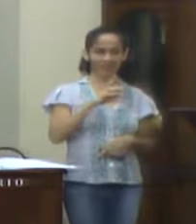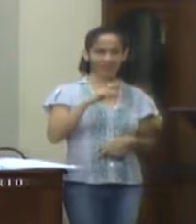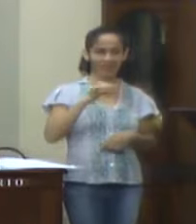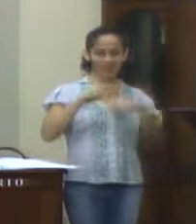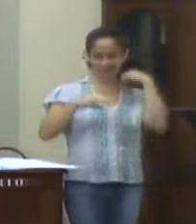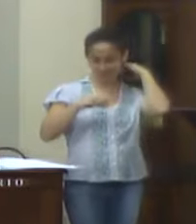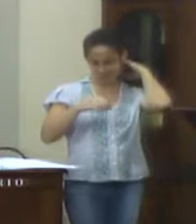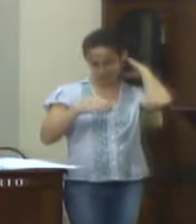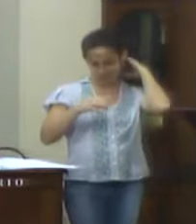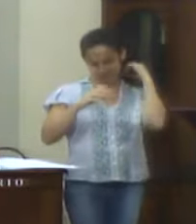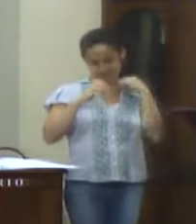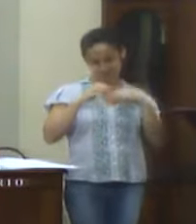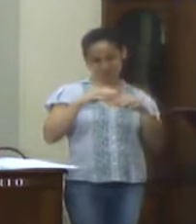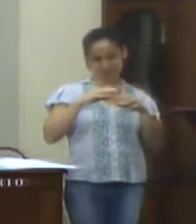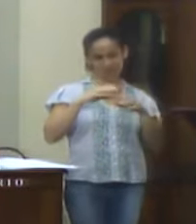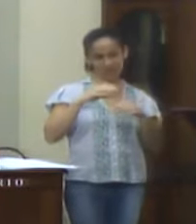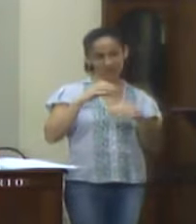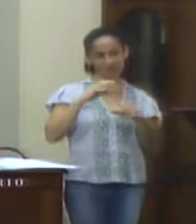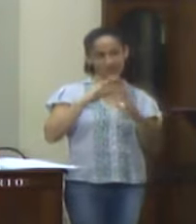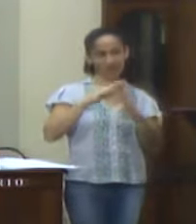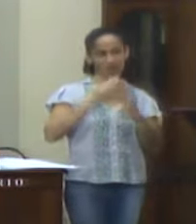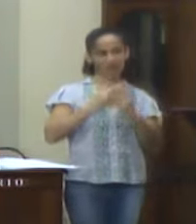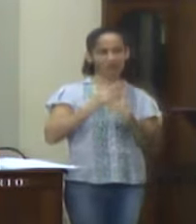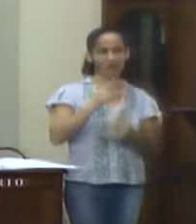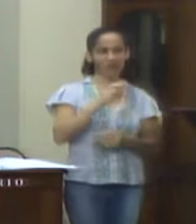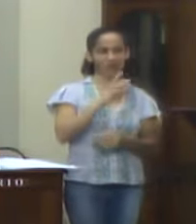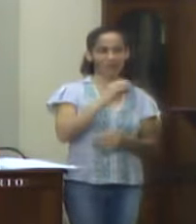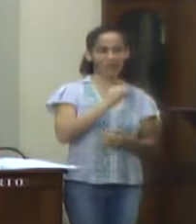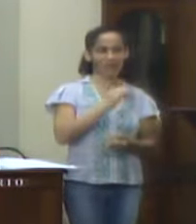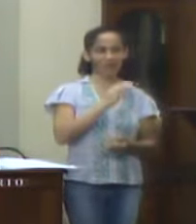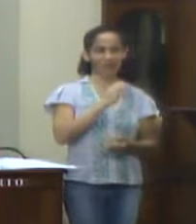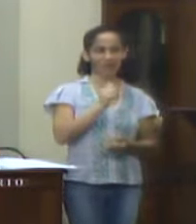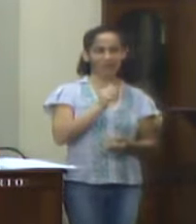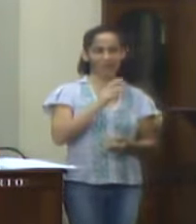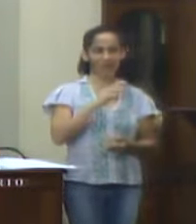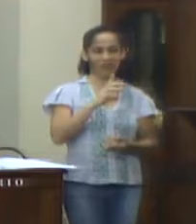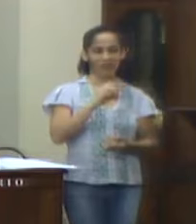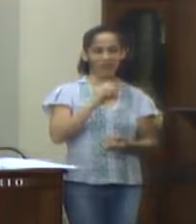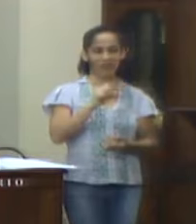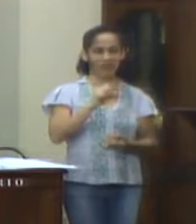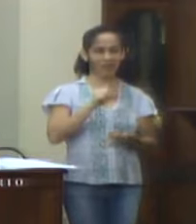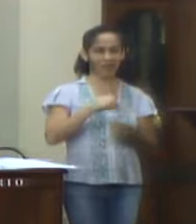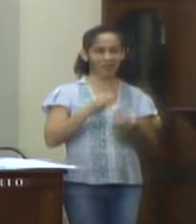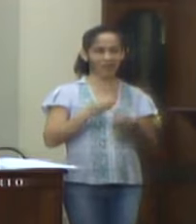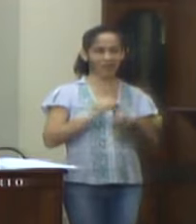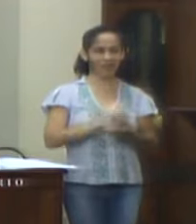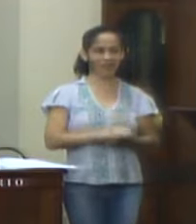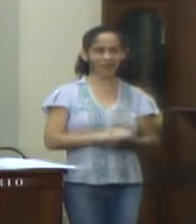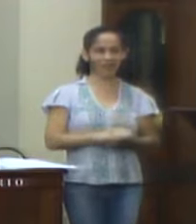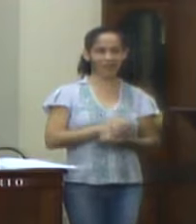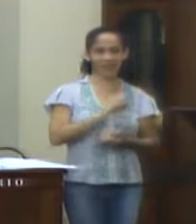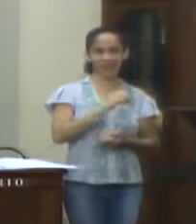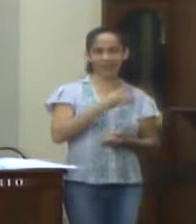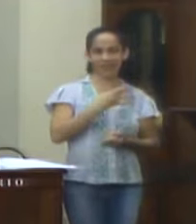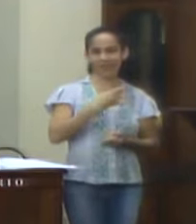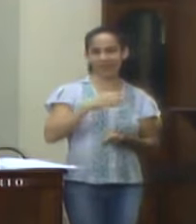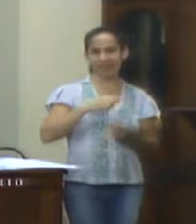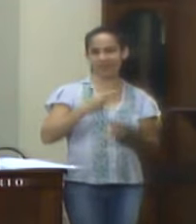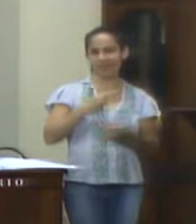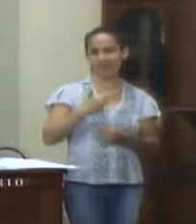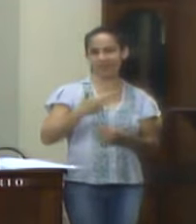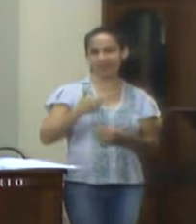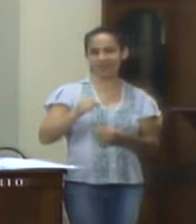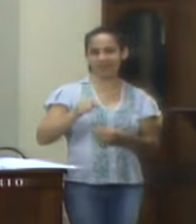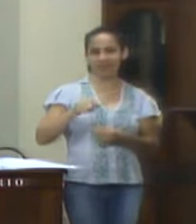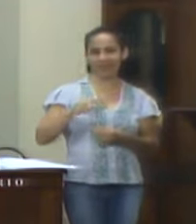Carlos e a Comunidade num Todo, Dotação 0207-15451-18-1008,